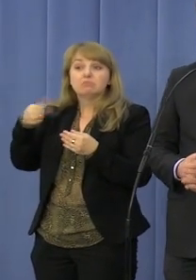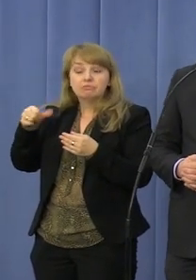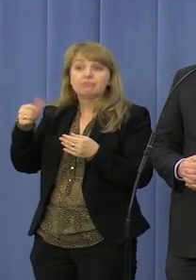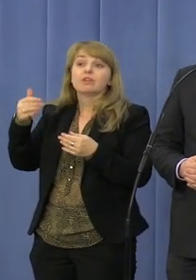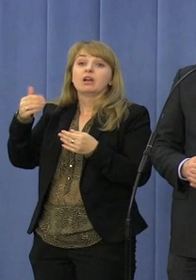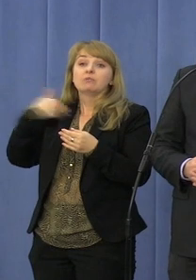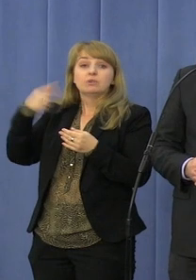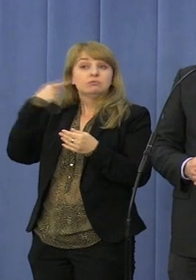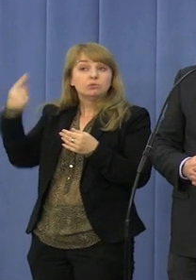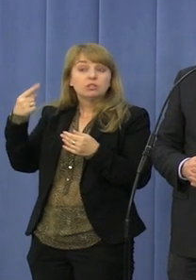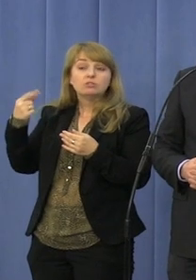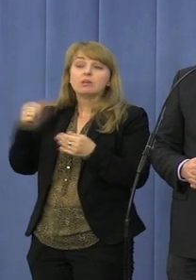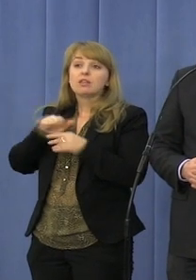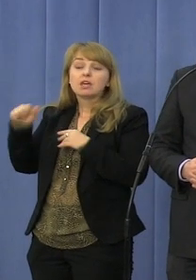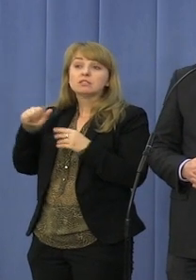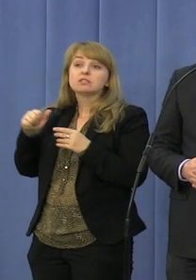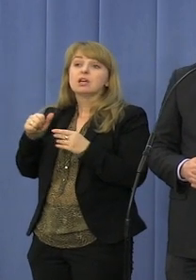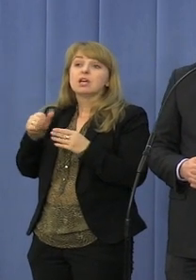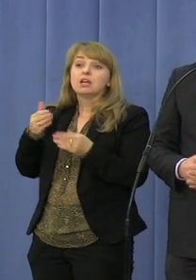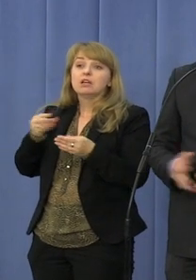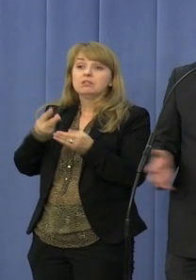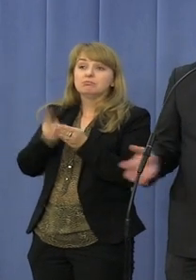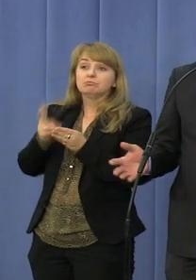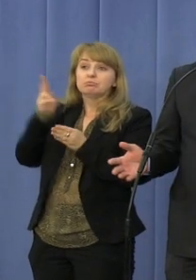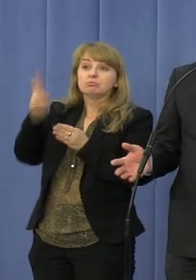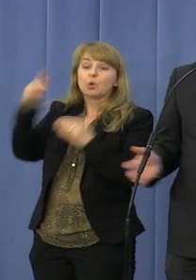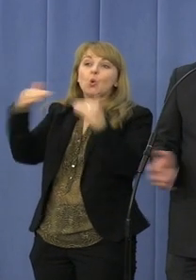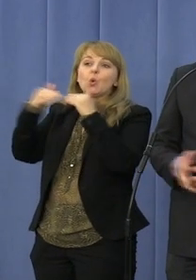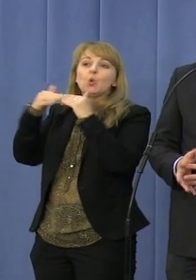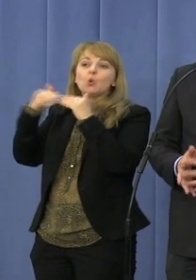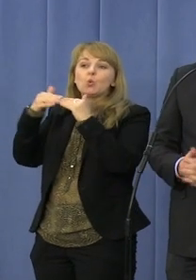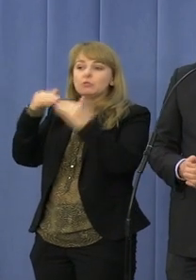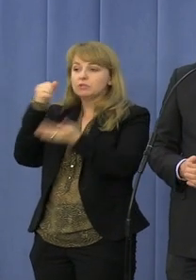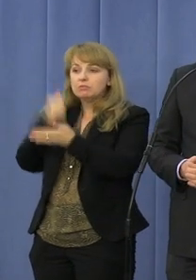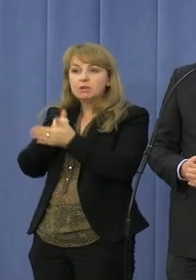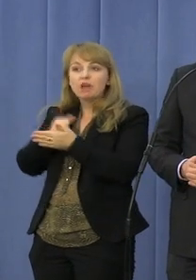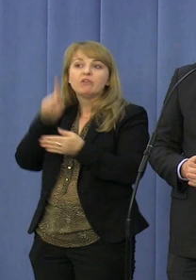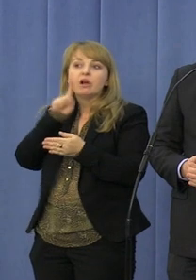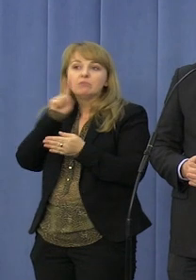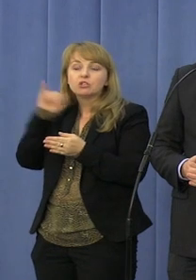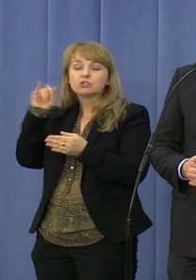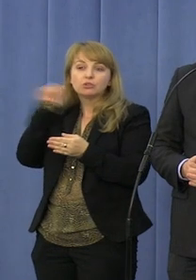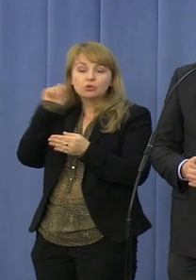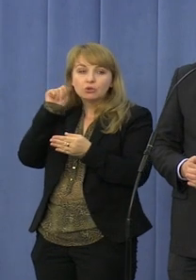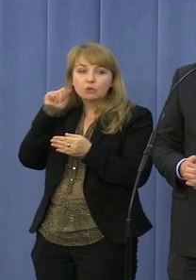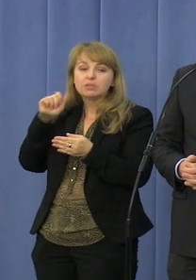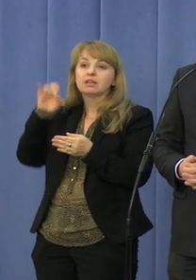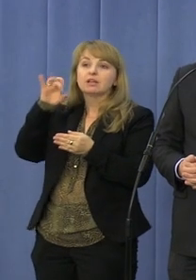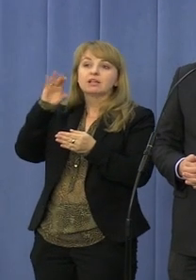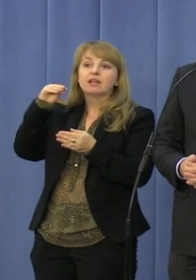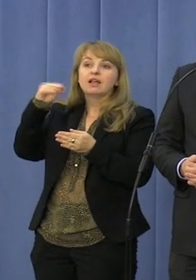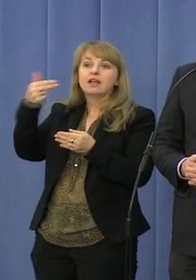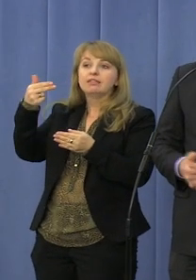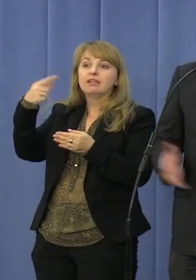za chwilę też koleżanka dotyczącej demonizowanego równouprawnienia kobiet i mężczyzn pod hasłem gender,